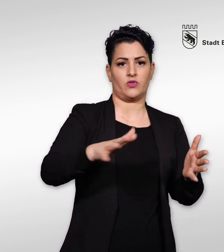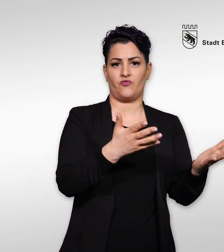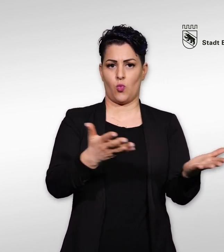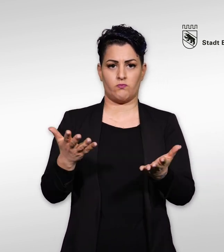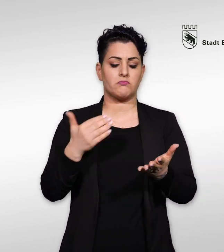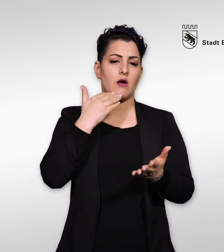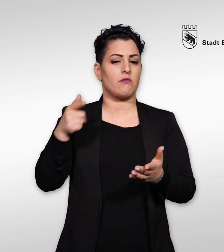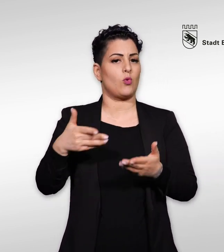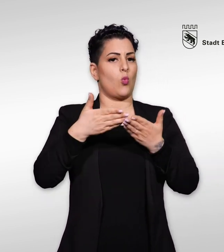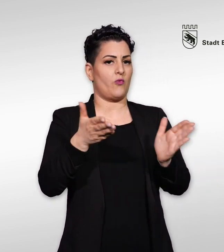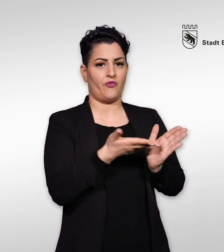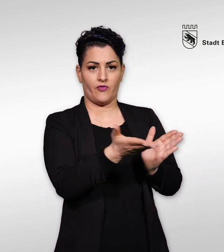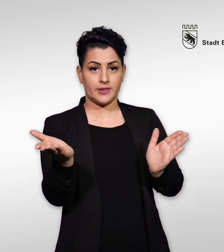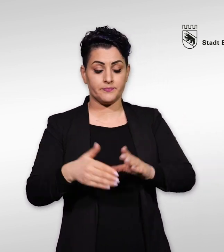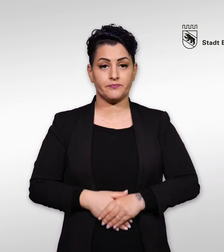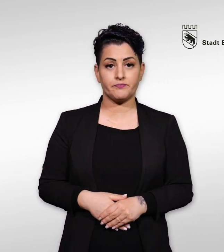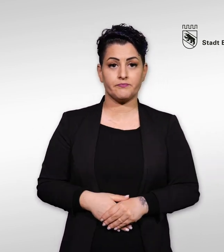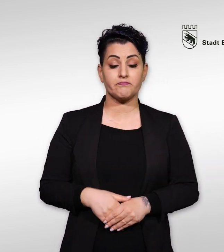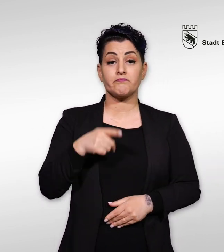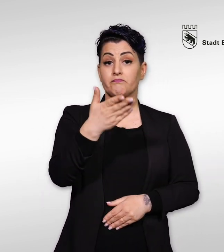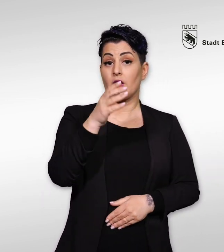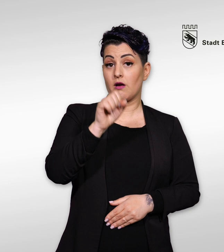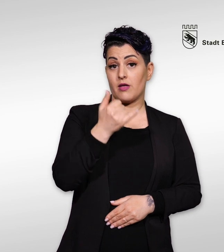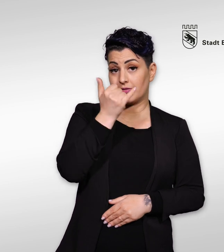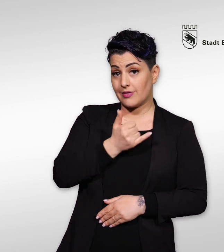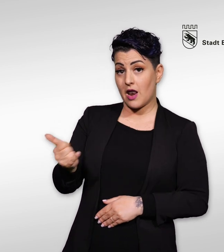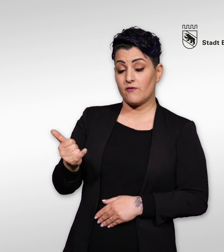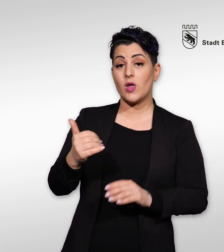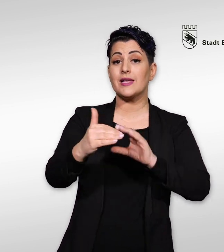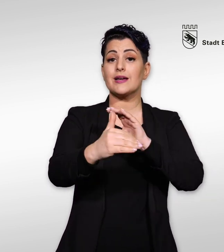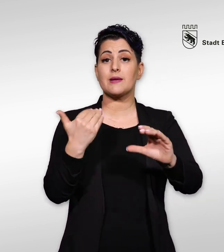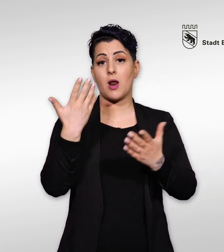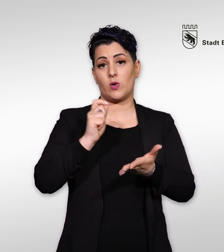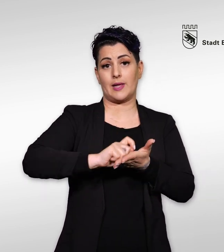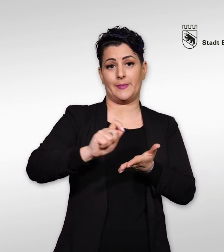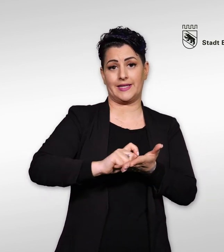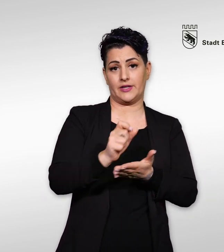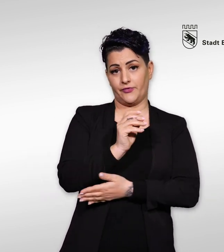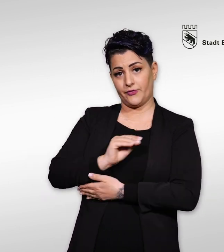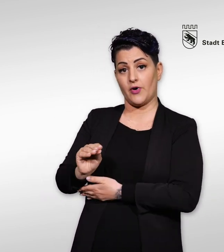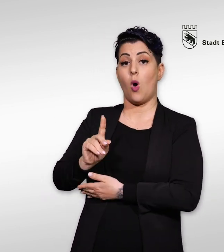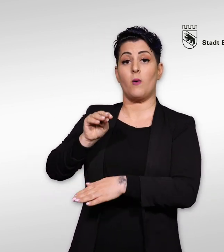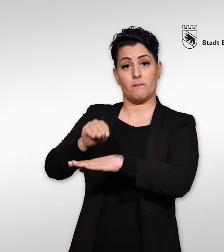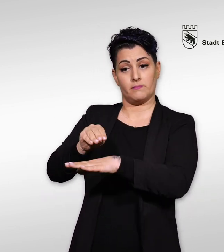Sie können telefonisch, per E-Mail oder Brief sowie zu den Öffnungszeiten persönlich an die Ombudsstelle gelangen.